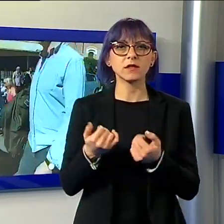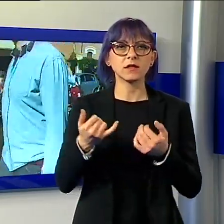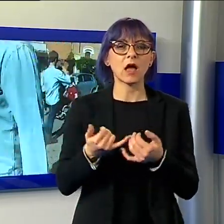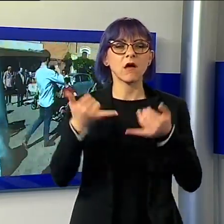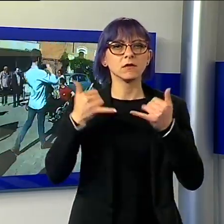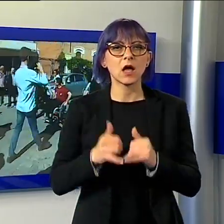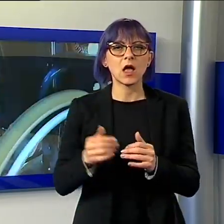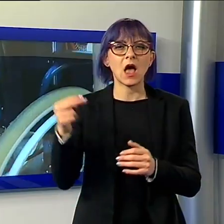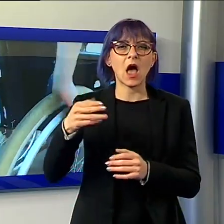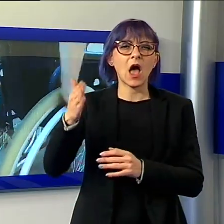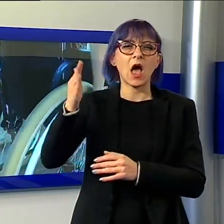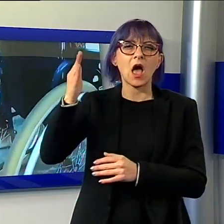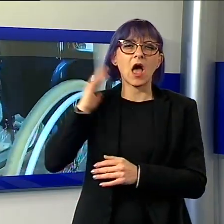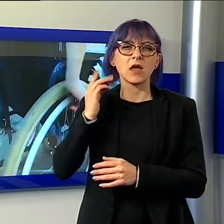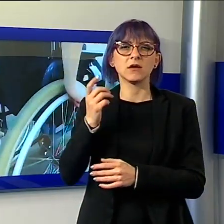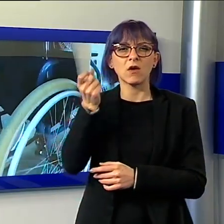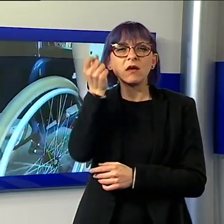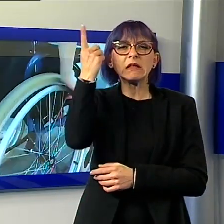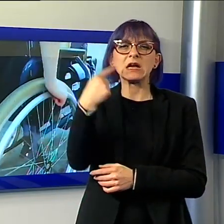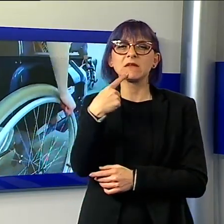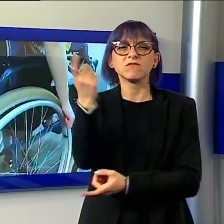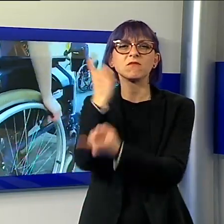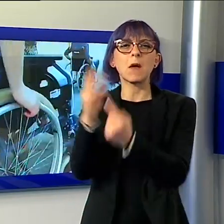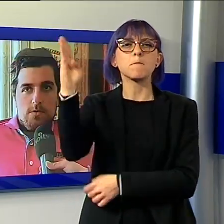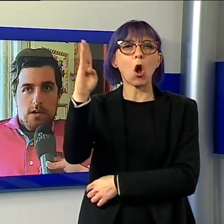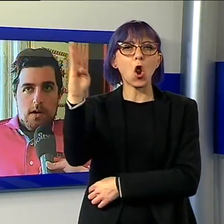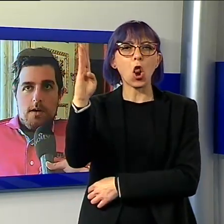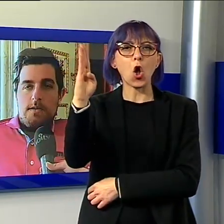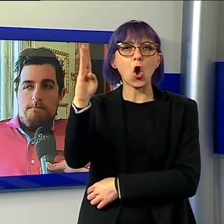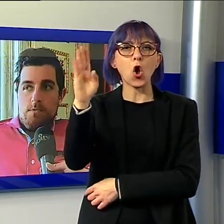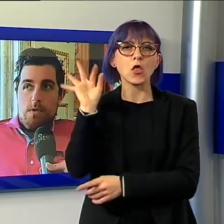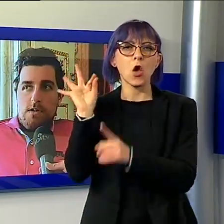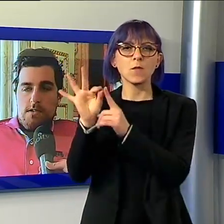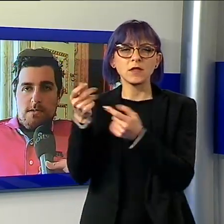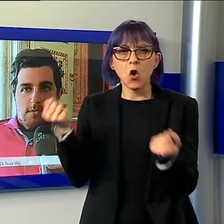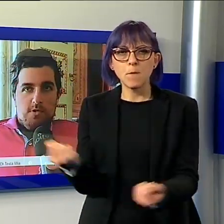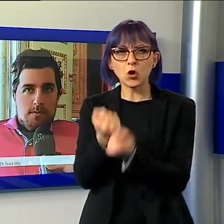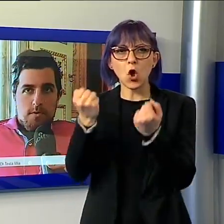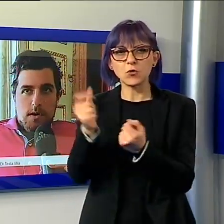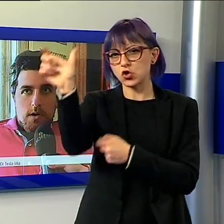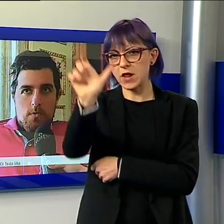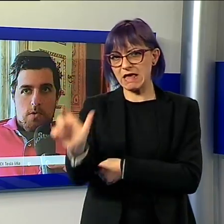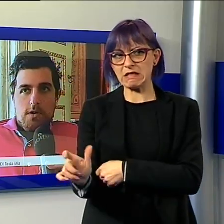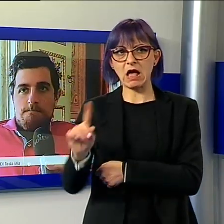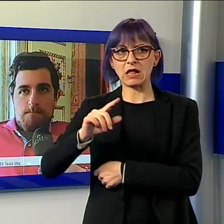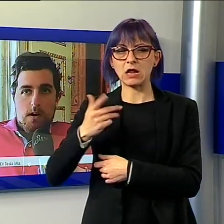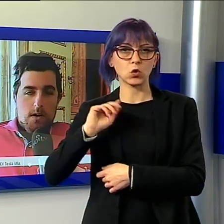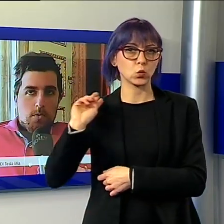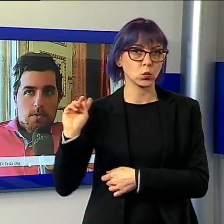Bologna che si occupa di promuoverla in tutta Italia. Noi siamo riusciti a portarla a Lucca anche con